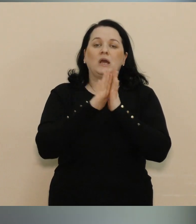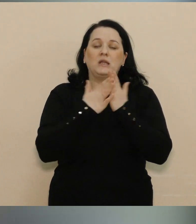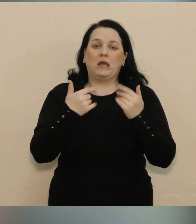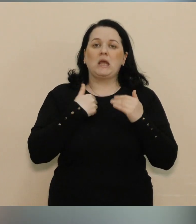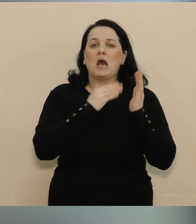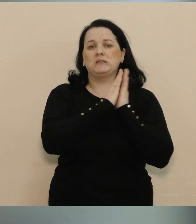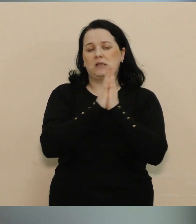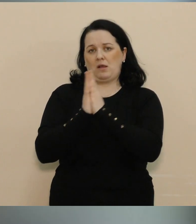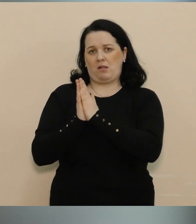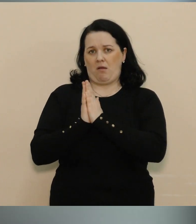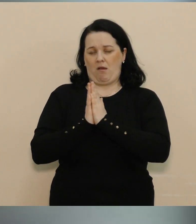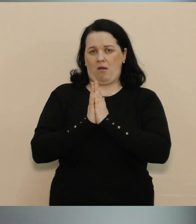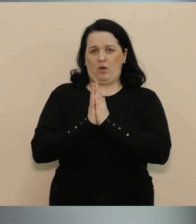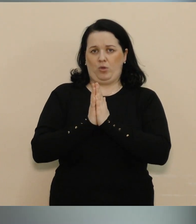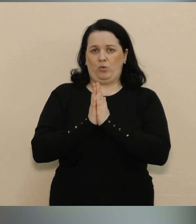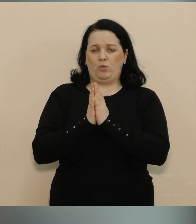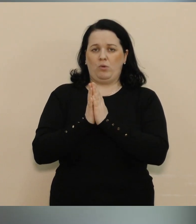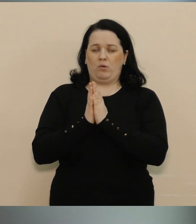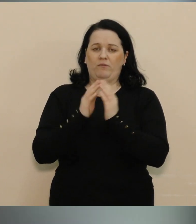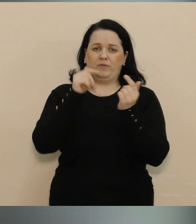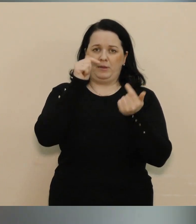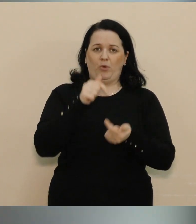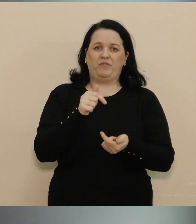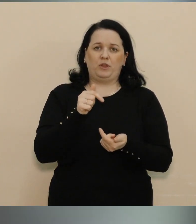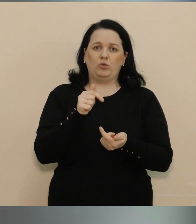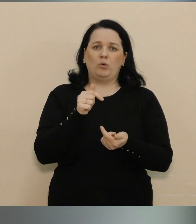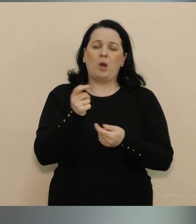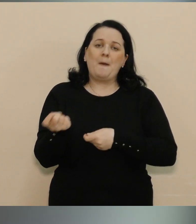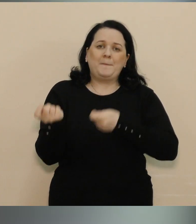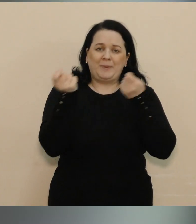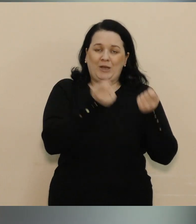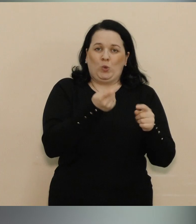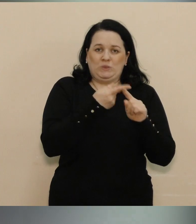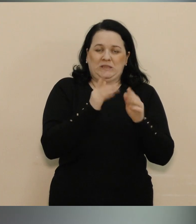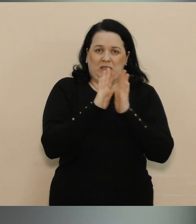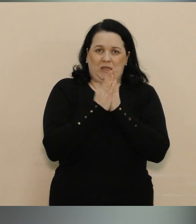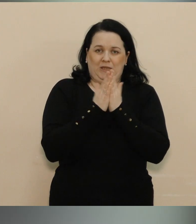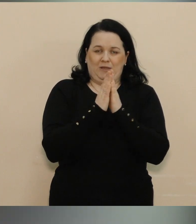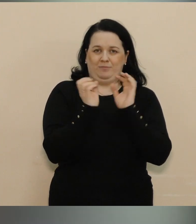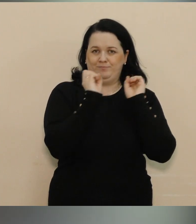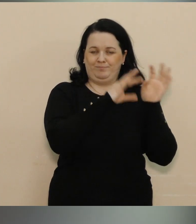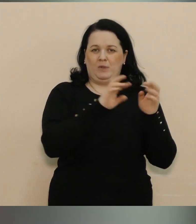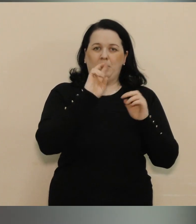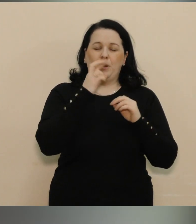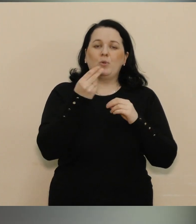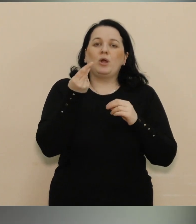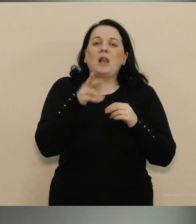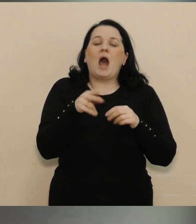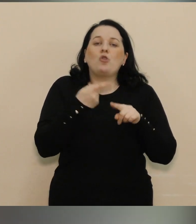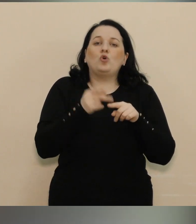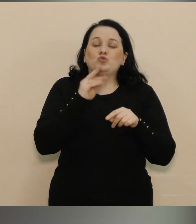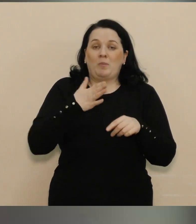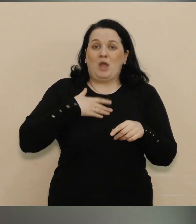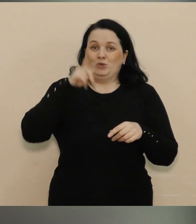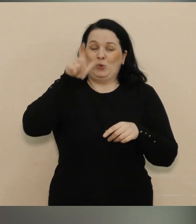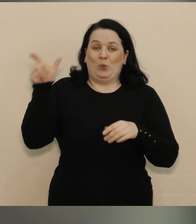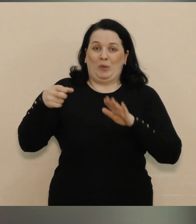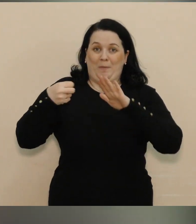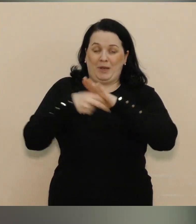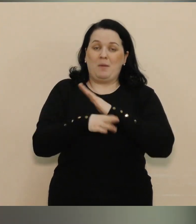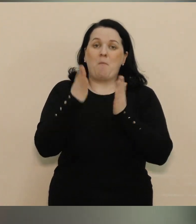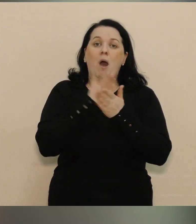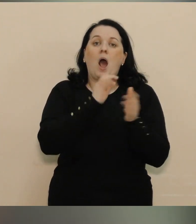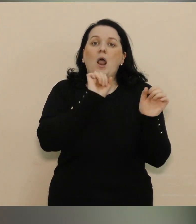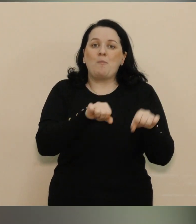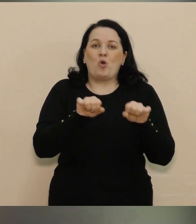закликаю, відповідно, приносити ці книги, для того, щоб наші внутрішньопереміщені особи